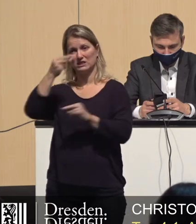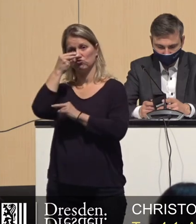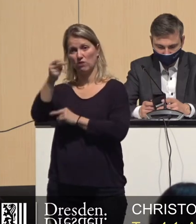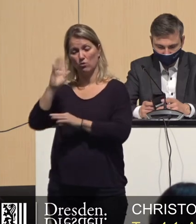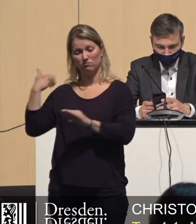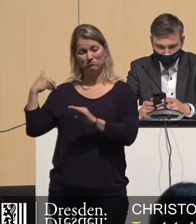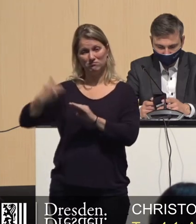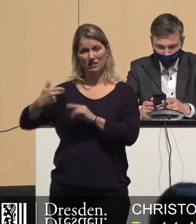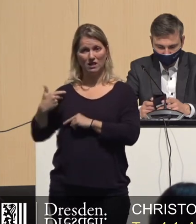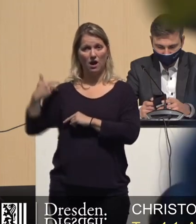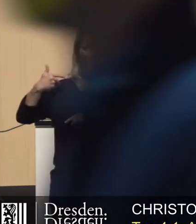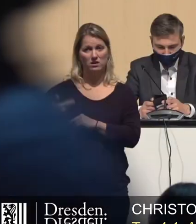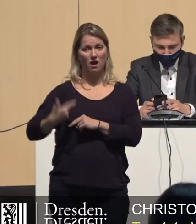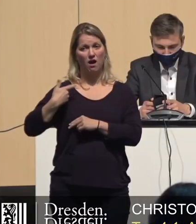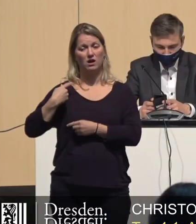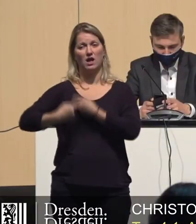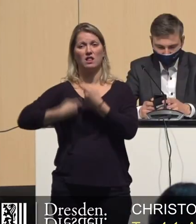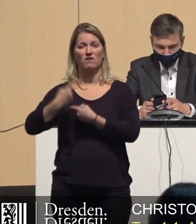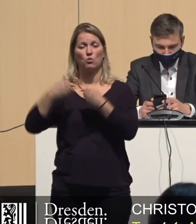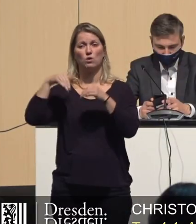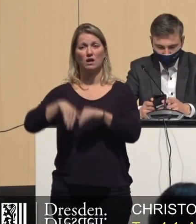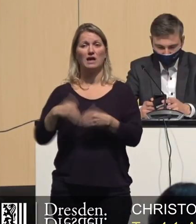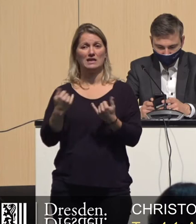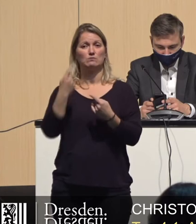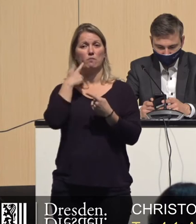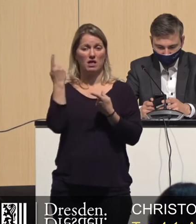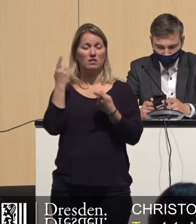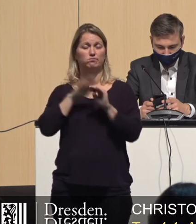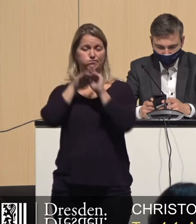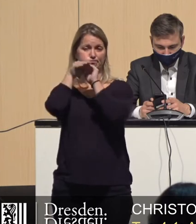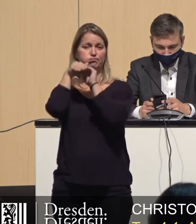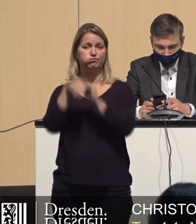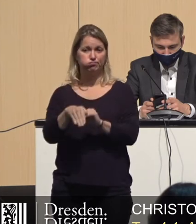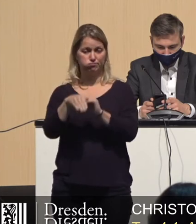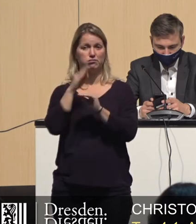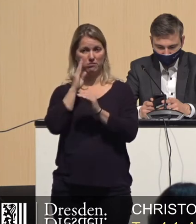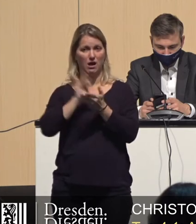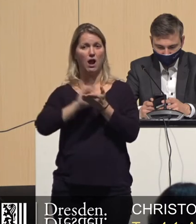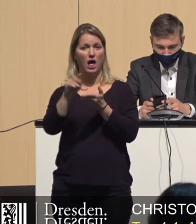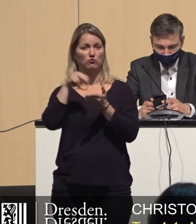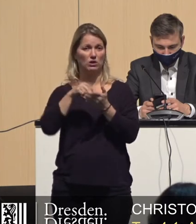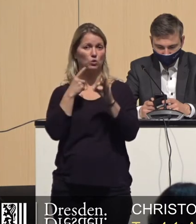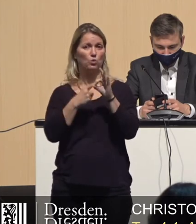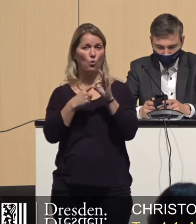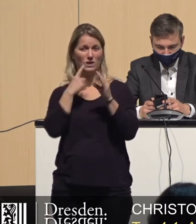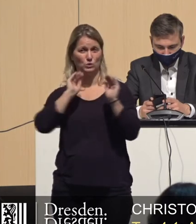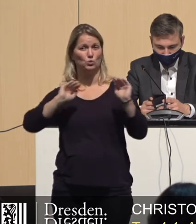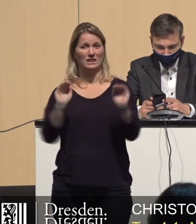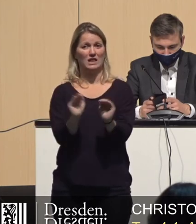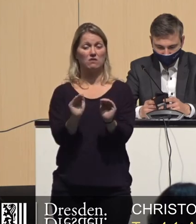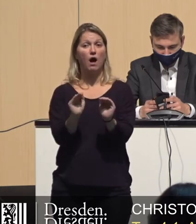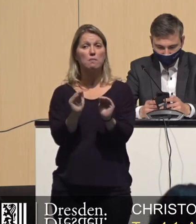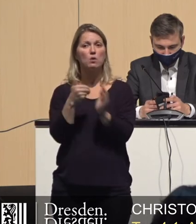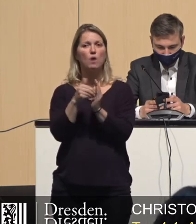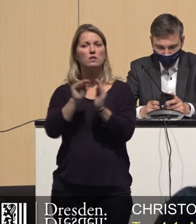Jahren die Entwicklung gezeigt, dass wir eine Talsohle erreicht haben bei der Leerstandsquote. Sie ist zu niedrig, aber sie ist nicht mehr gesunken.